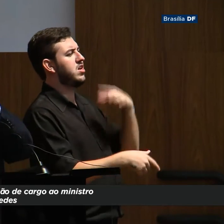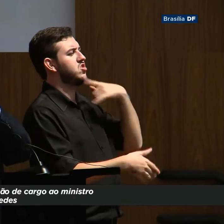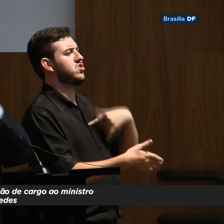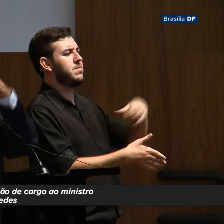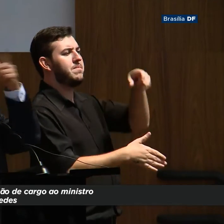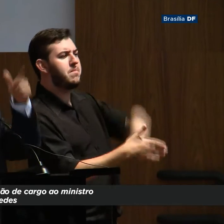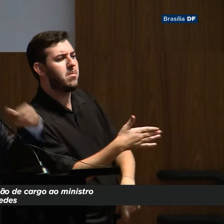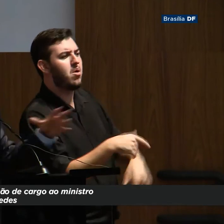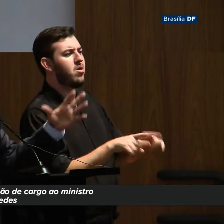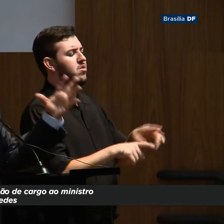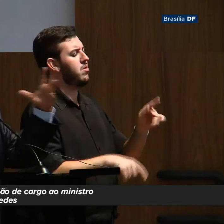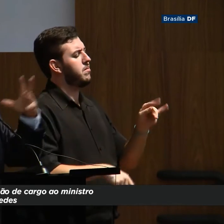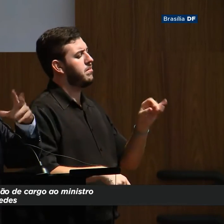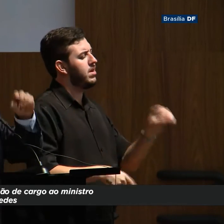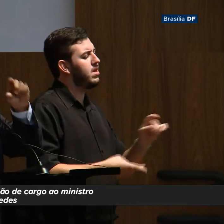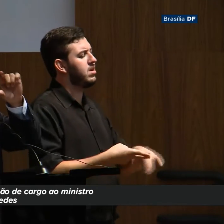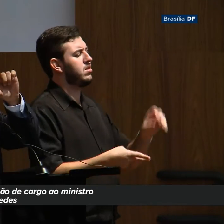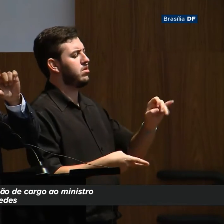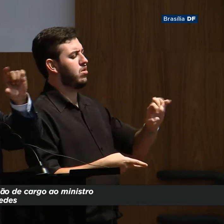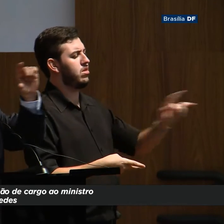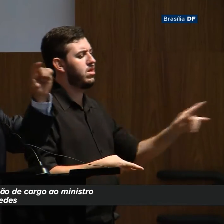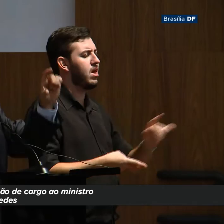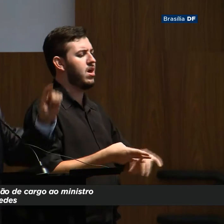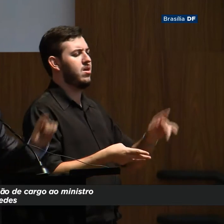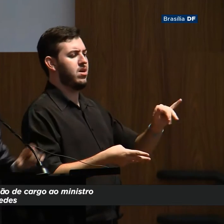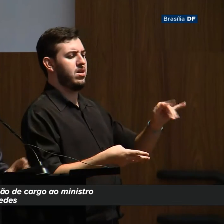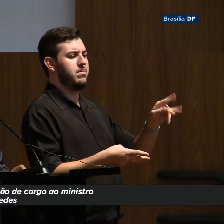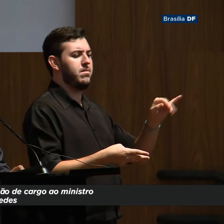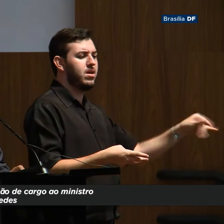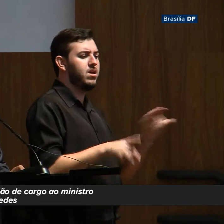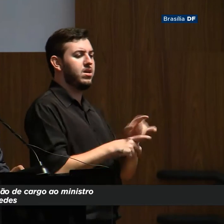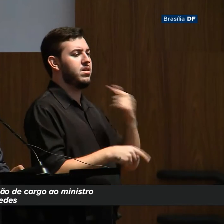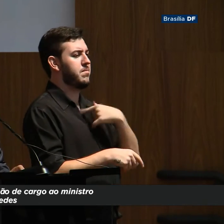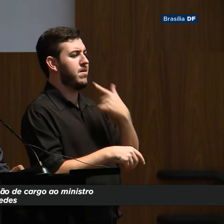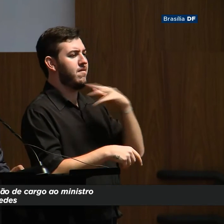IPI, junta isso tudo num imposto único federal.